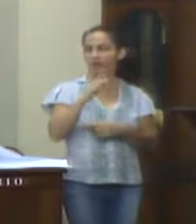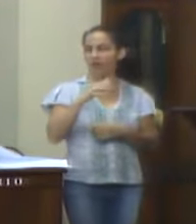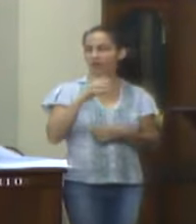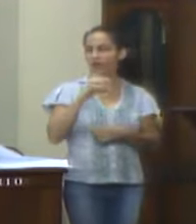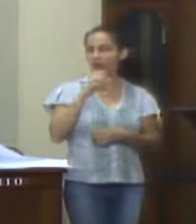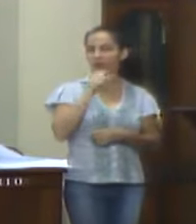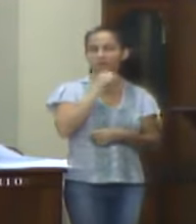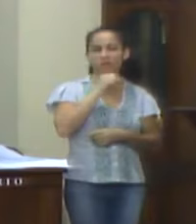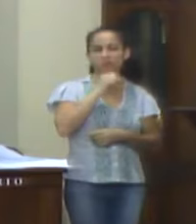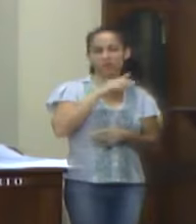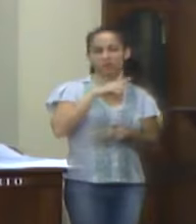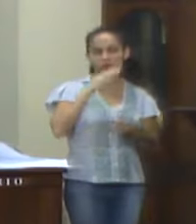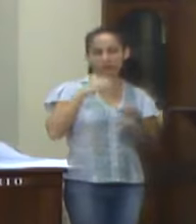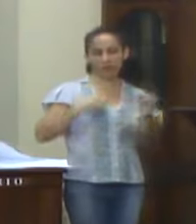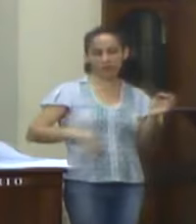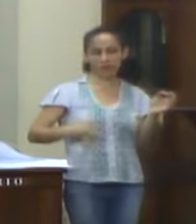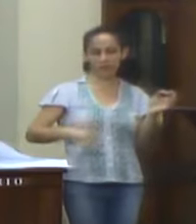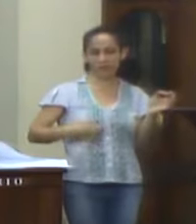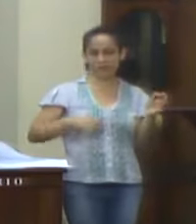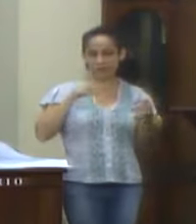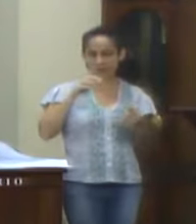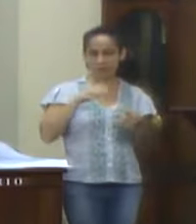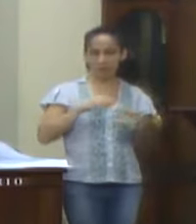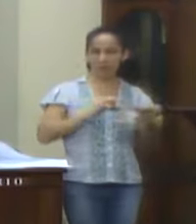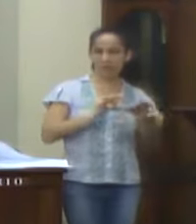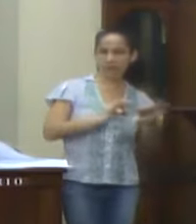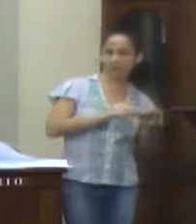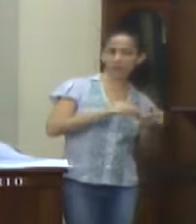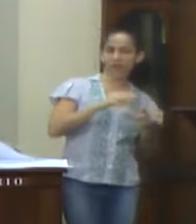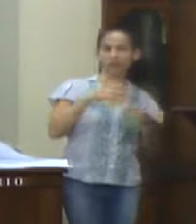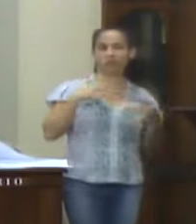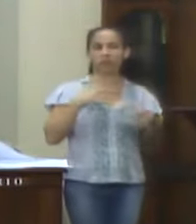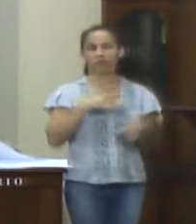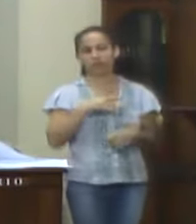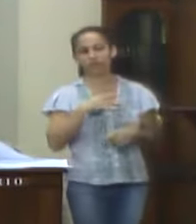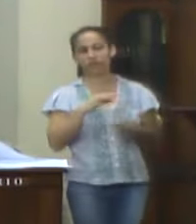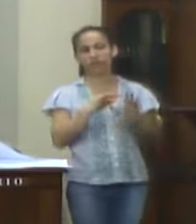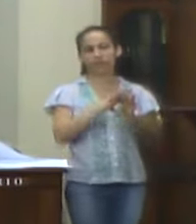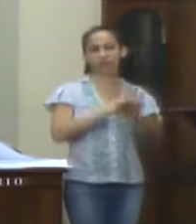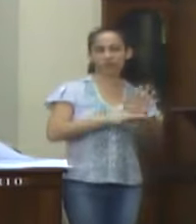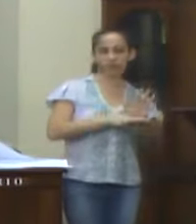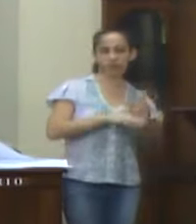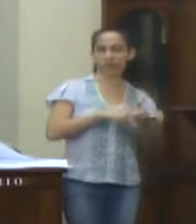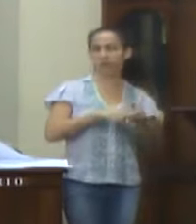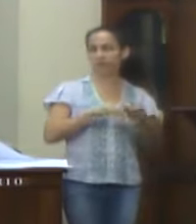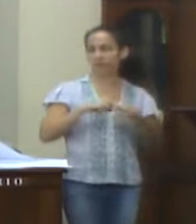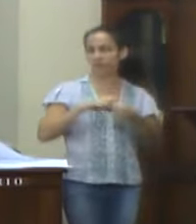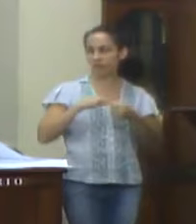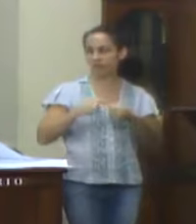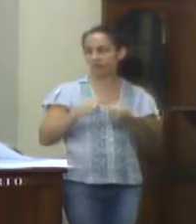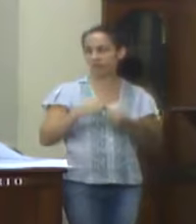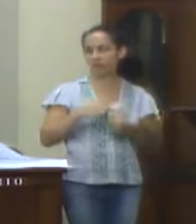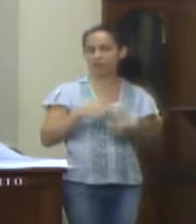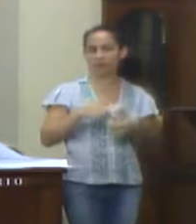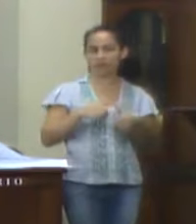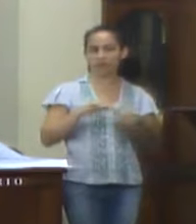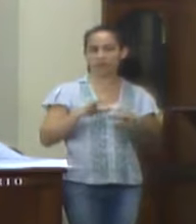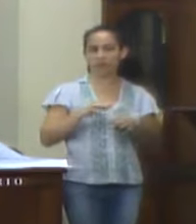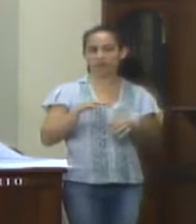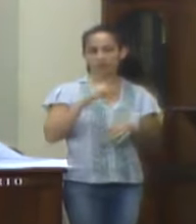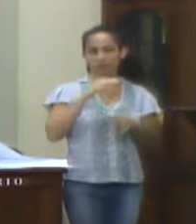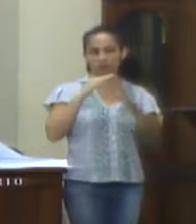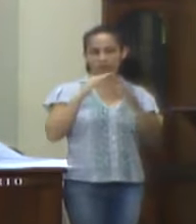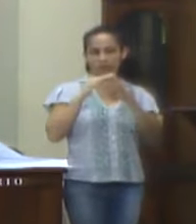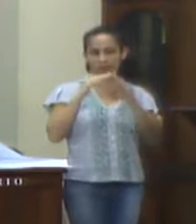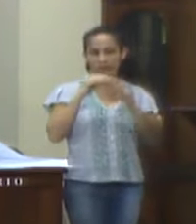Conservatória, envolvendo programa na área de saúde. Texto, acrescente-se onde couber o seguinte artigo, fica destinado ao Lar dos